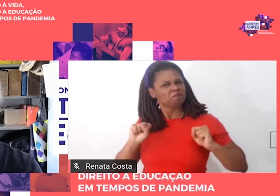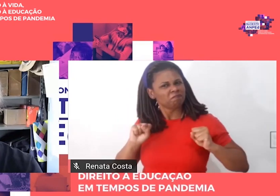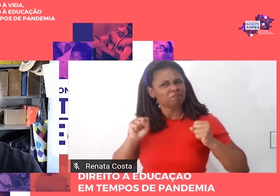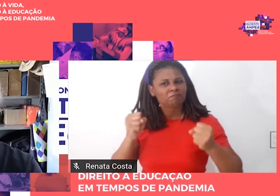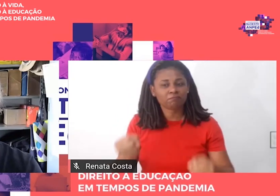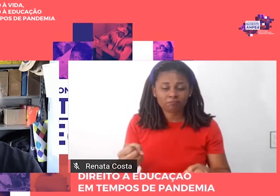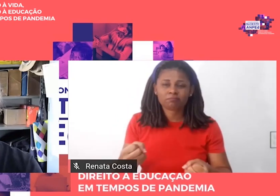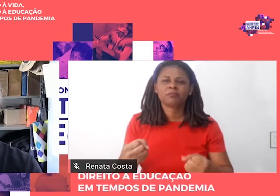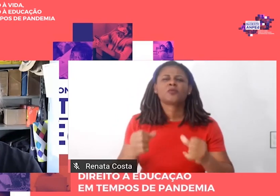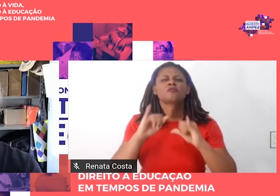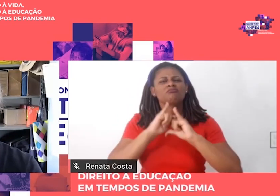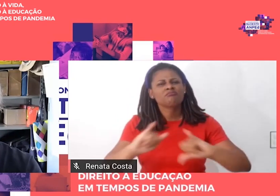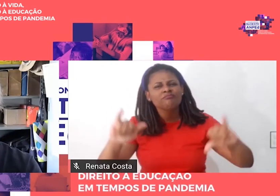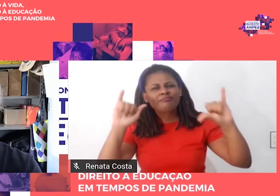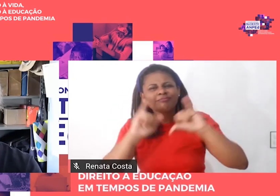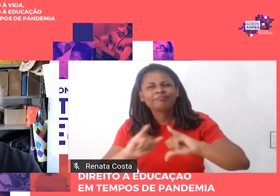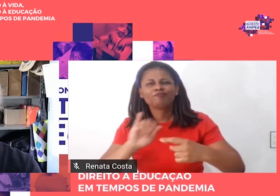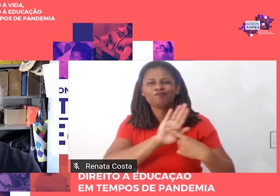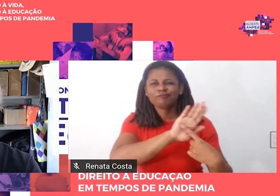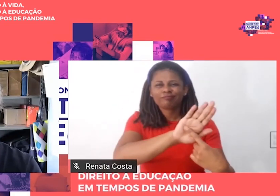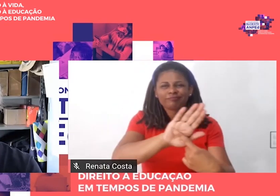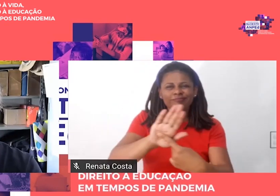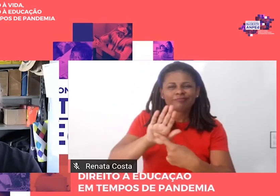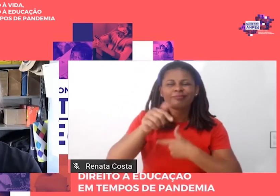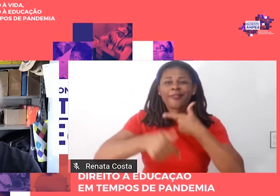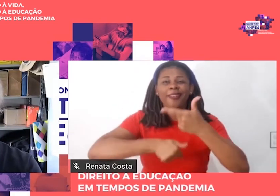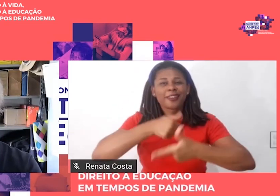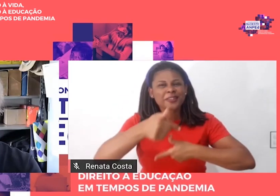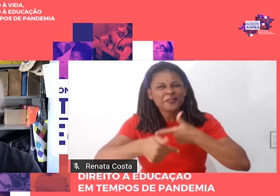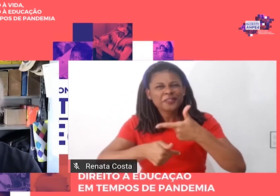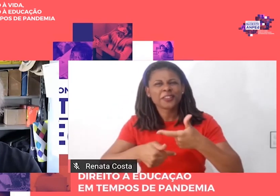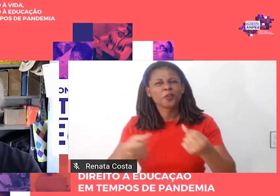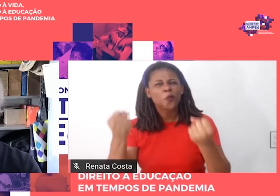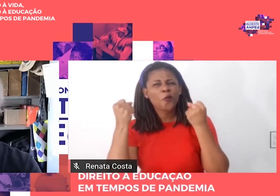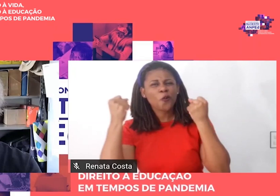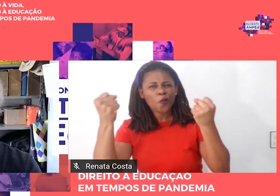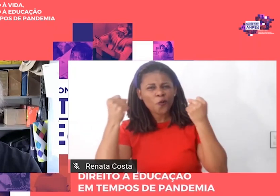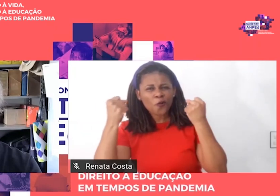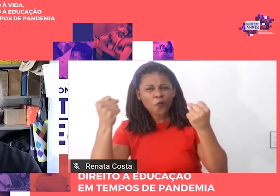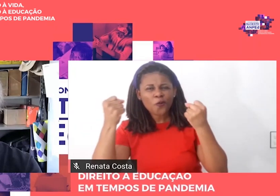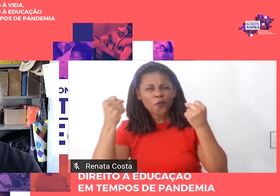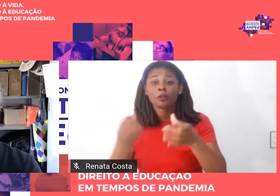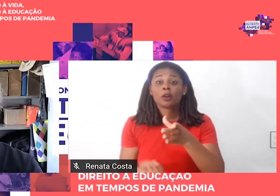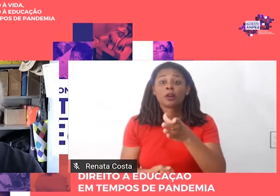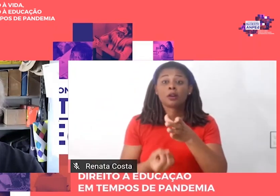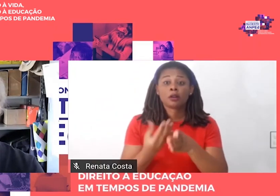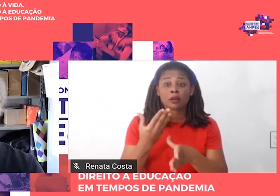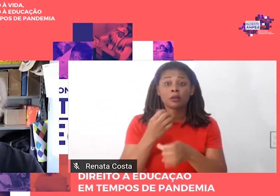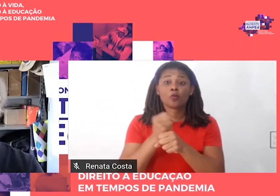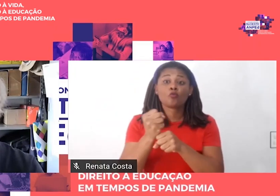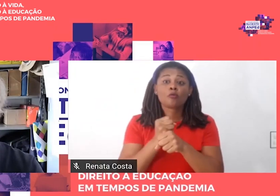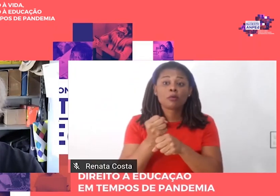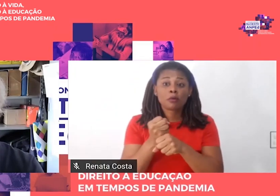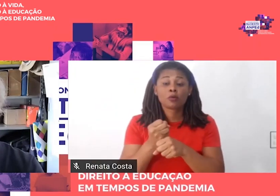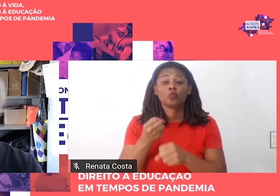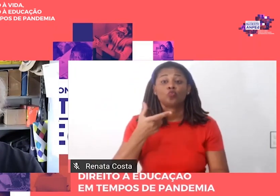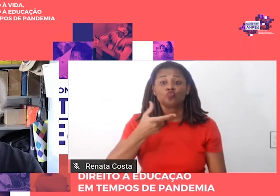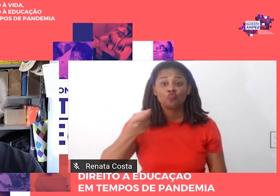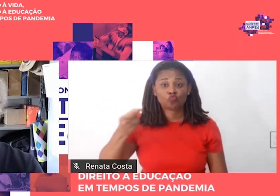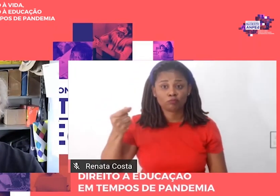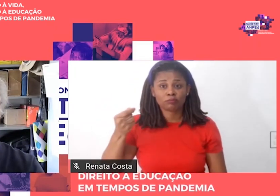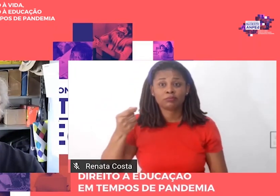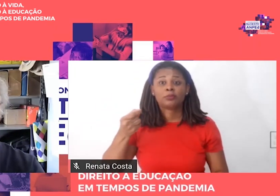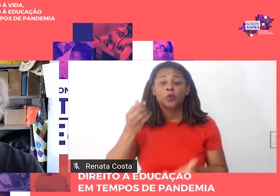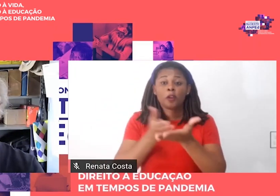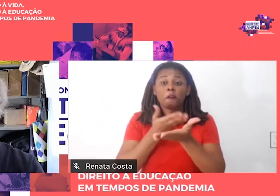das atividades foram potencializadas com a criação no ano 2000 de uma revista digital que